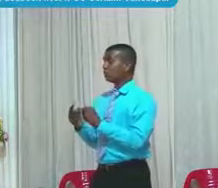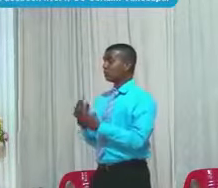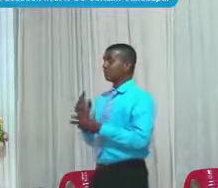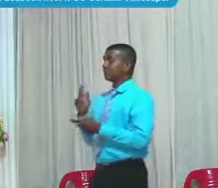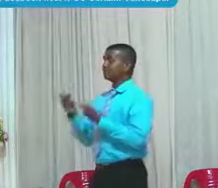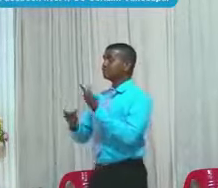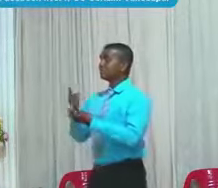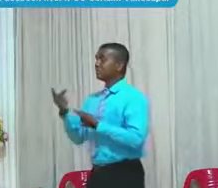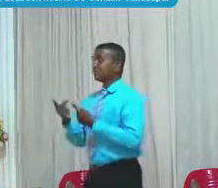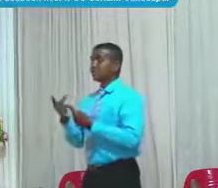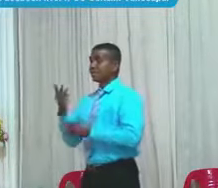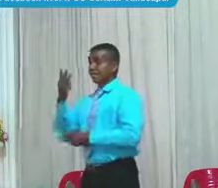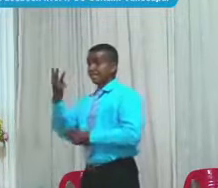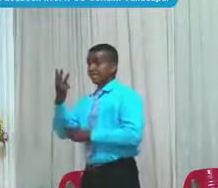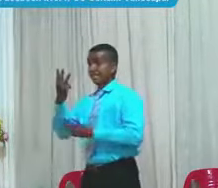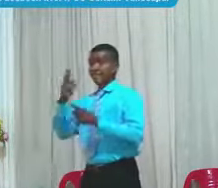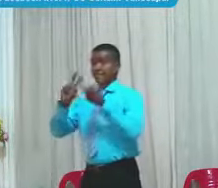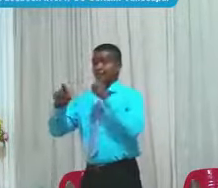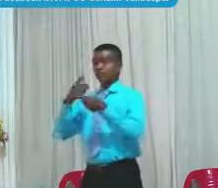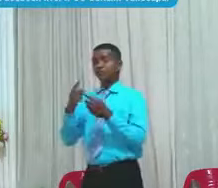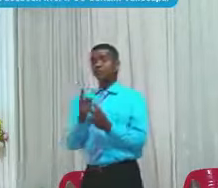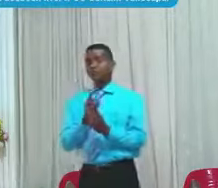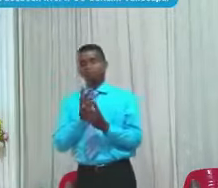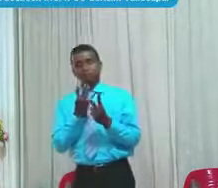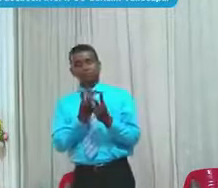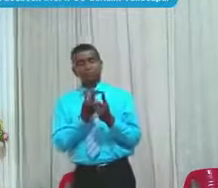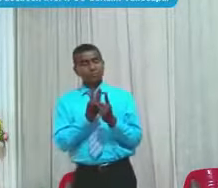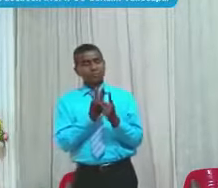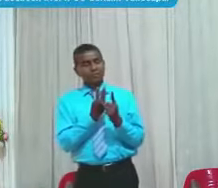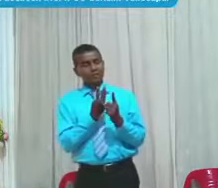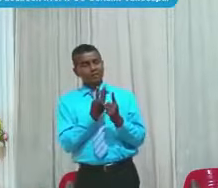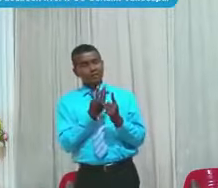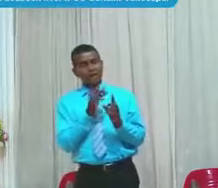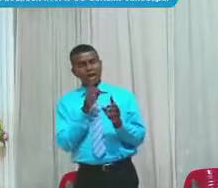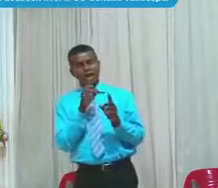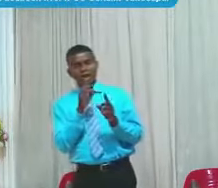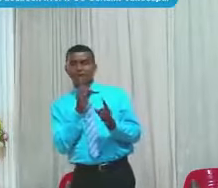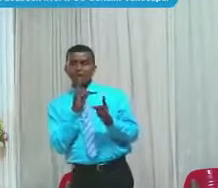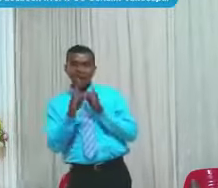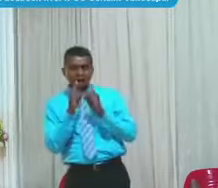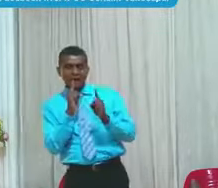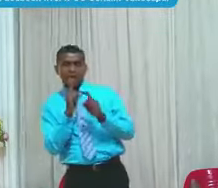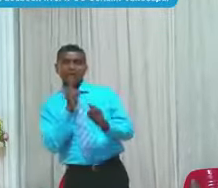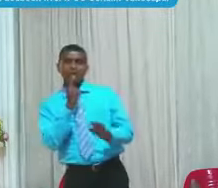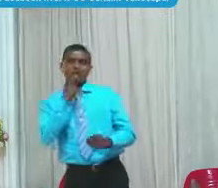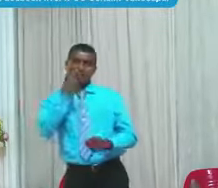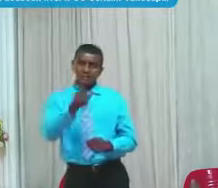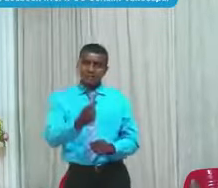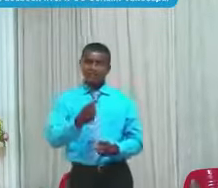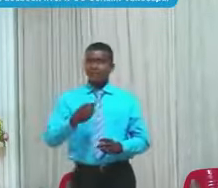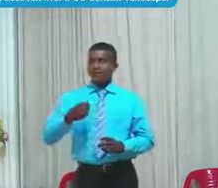En sus argumentos decía Que él era inocente